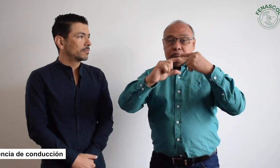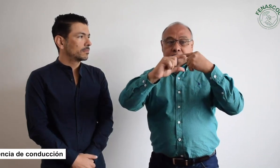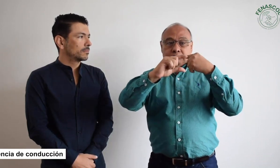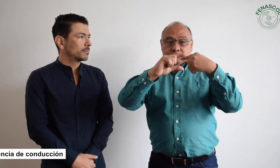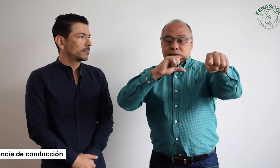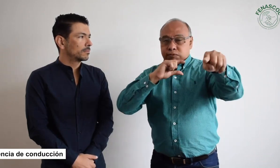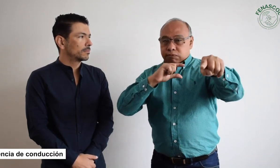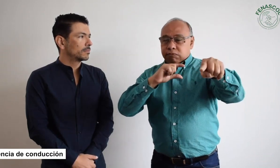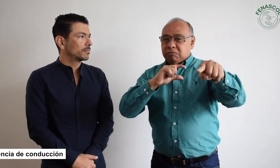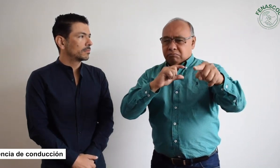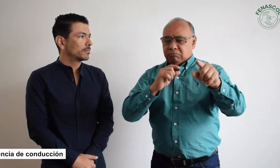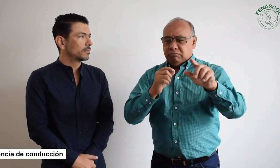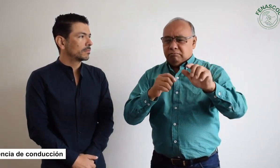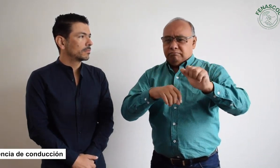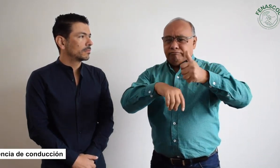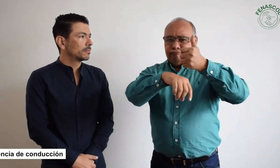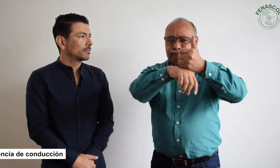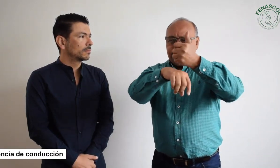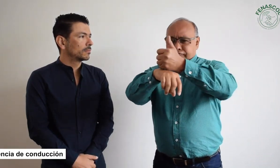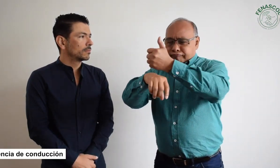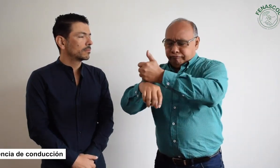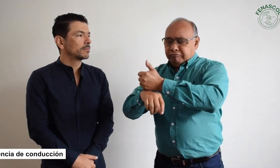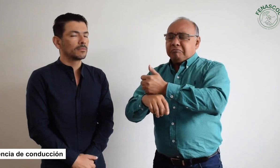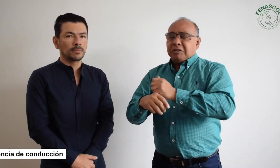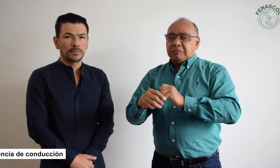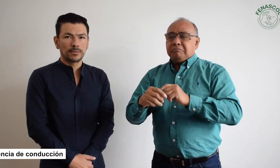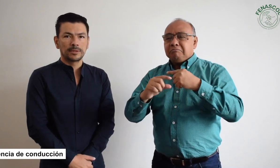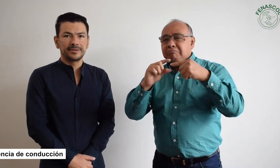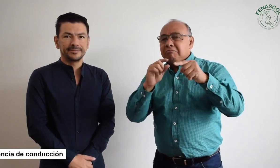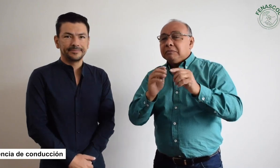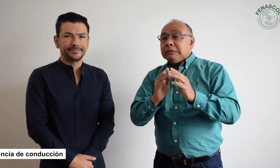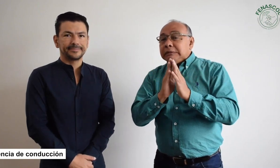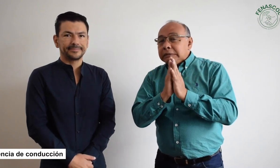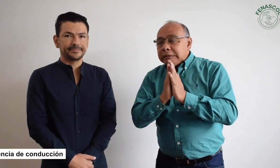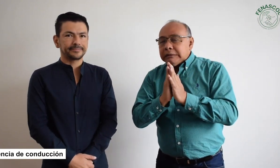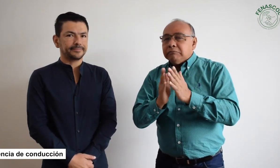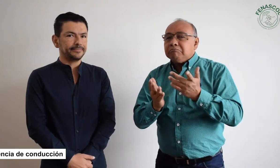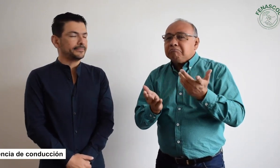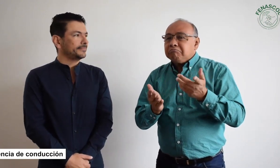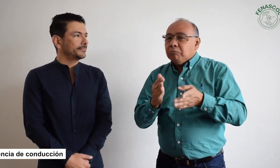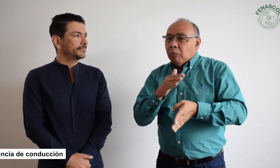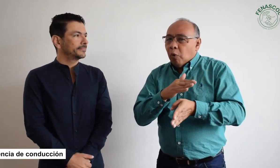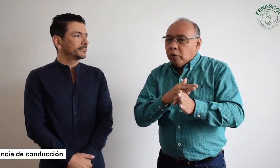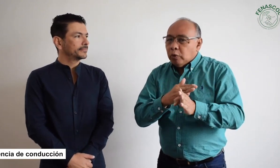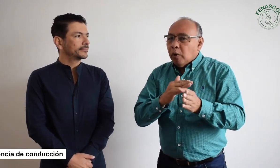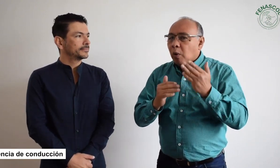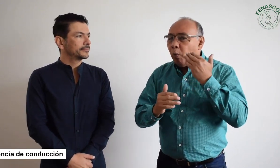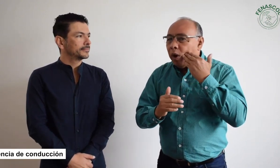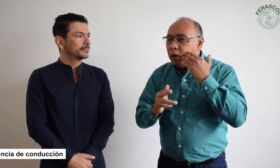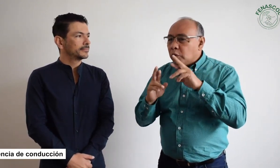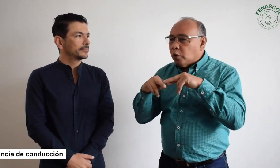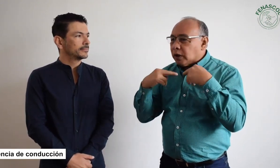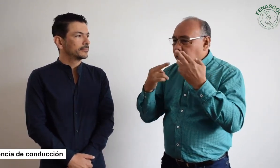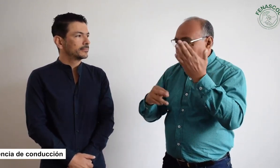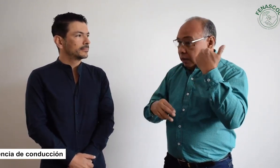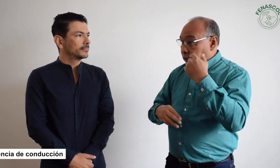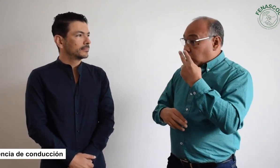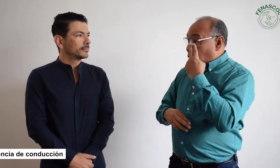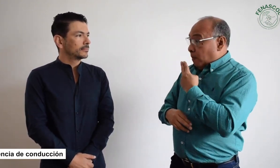También, Fenascol ha enviado a los diferentes directivos la solicitud de un agendamiento. Recuerdan que el compromiso era el siguiente, que nos